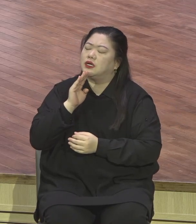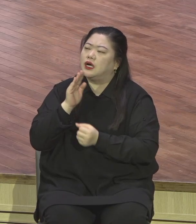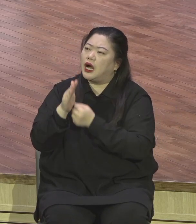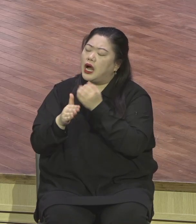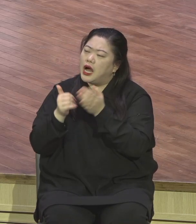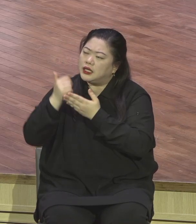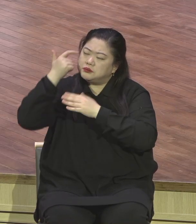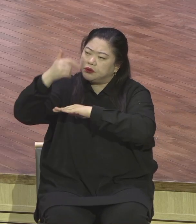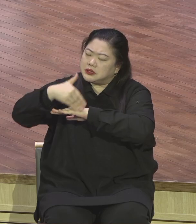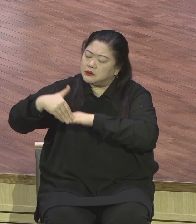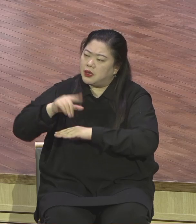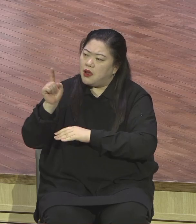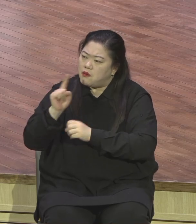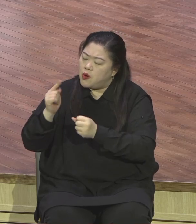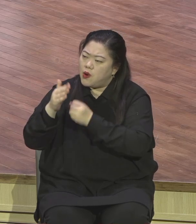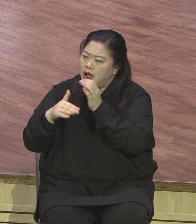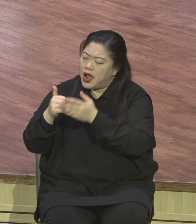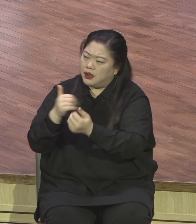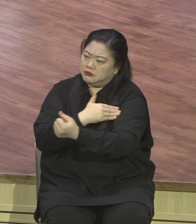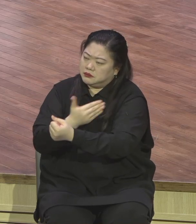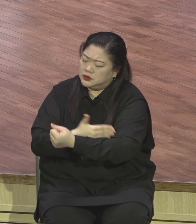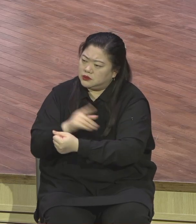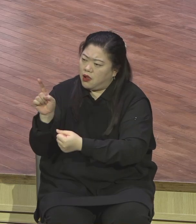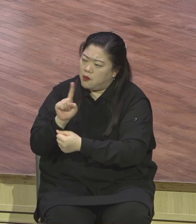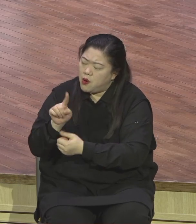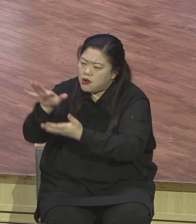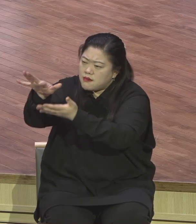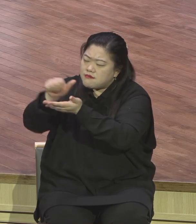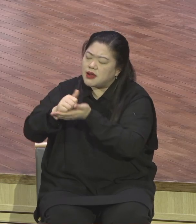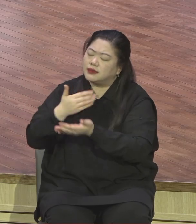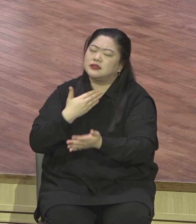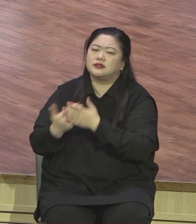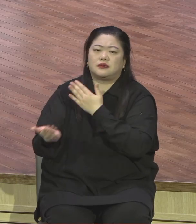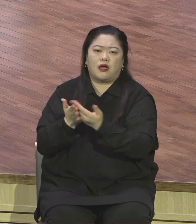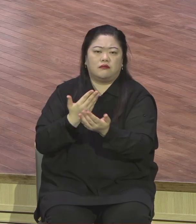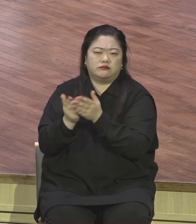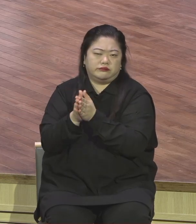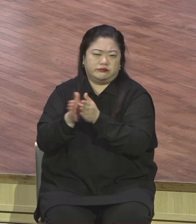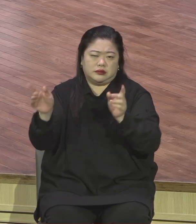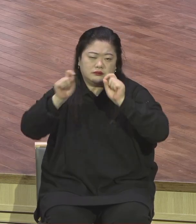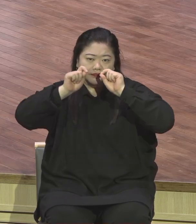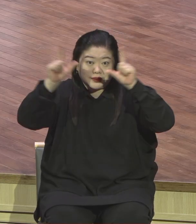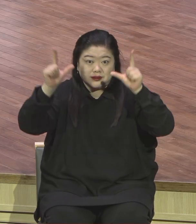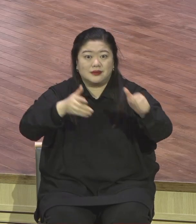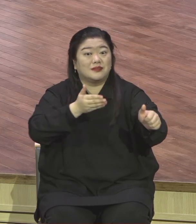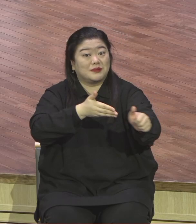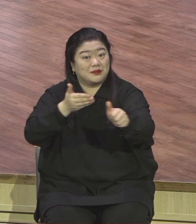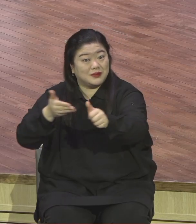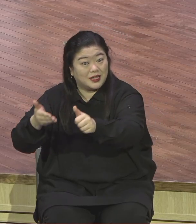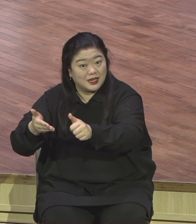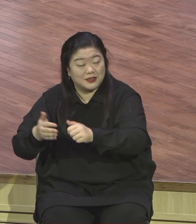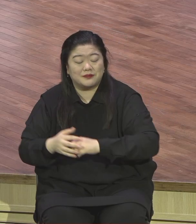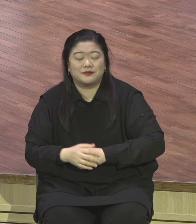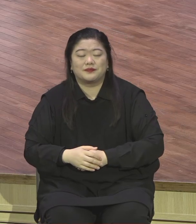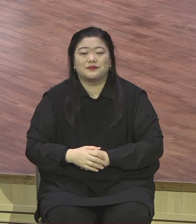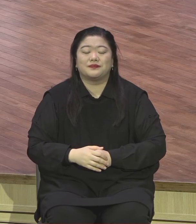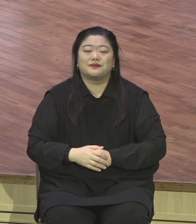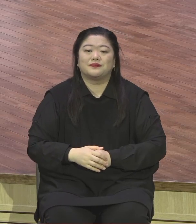체험하는 새로운 시작이 있기를 주님으로 축복합니다. 성경에 보면 우리